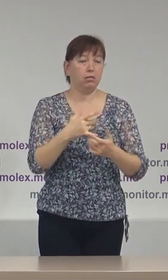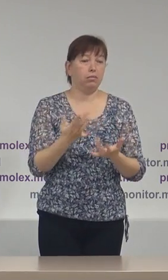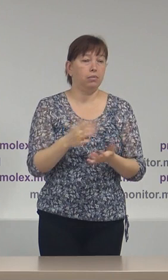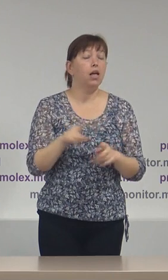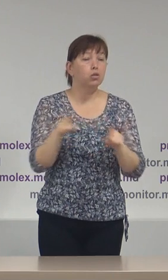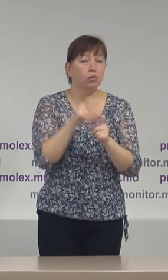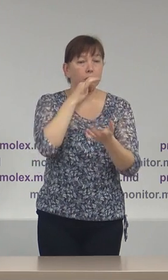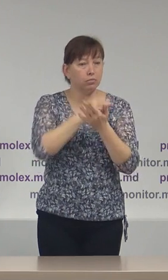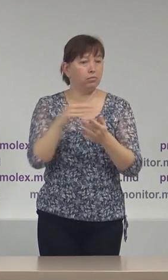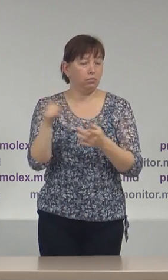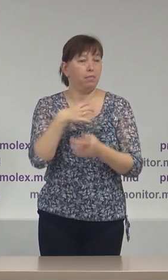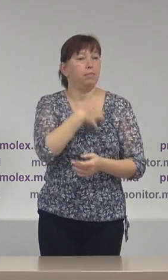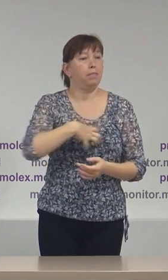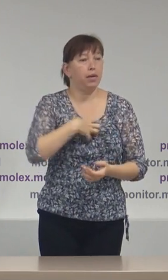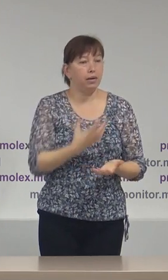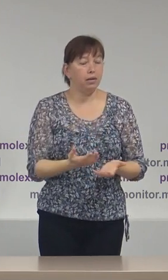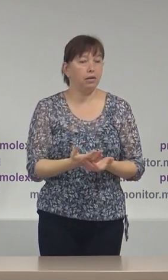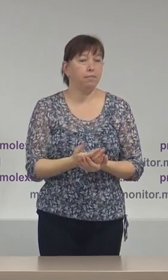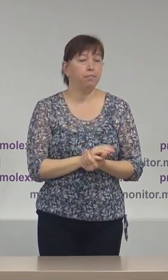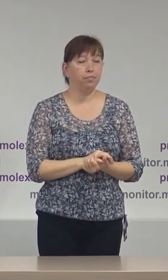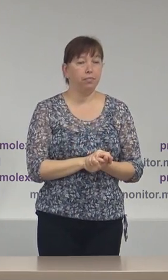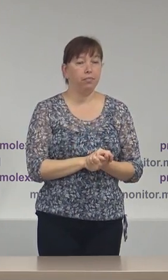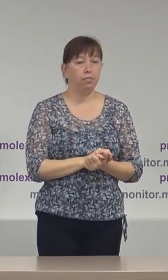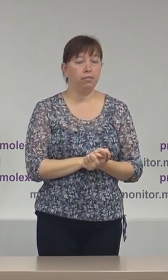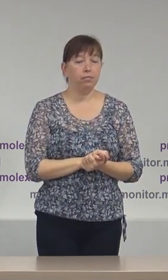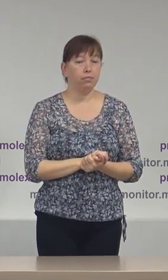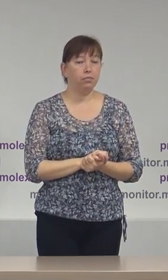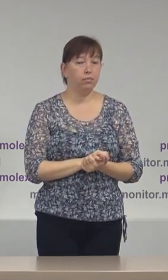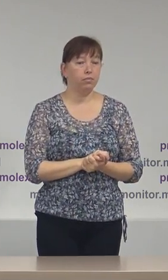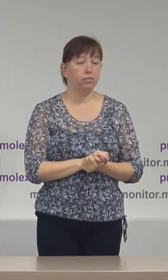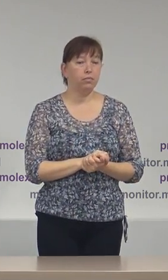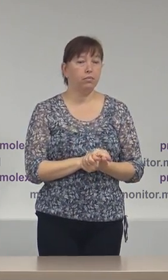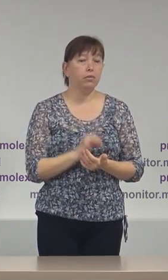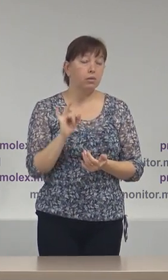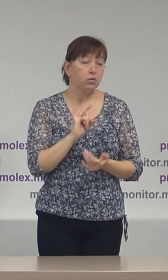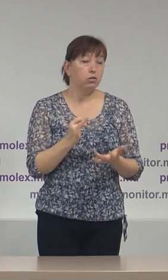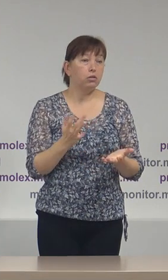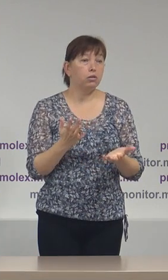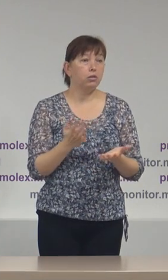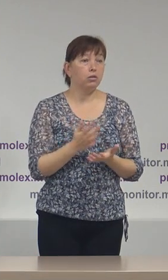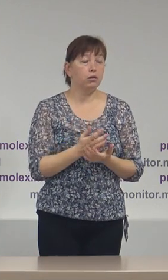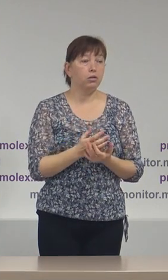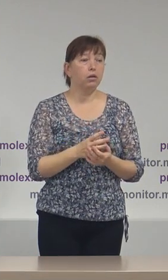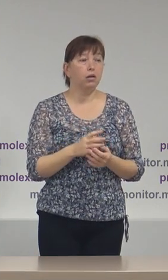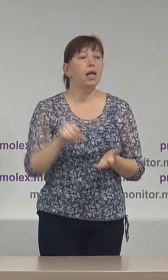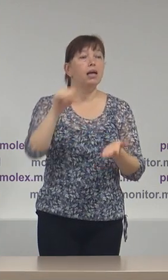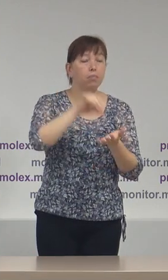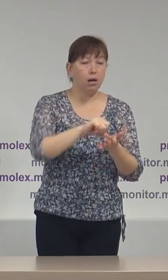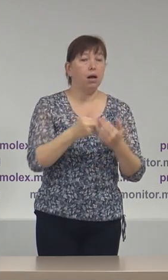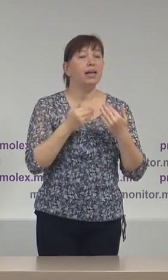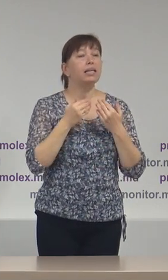publice centrale și locale specializate și de profil și avem de face și cu implicare